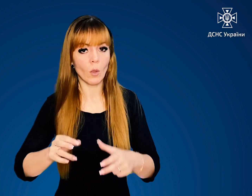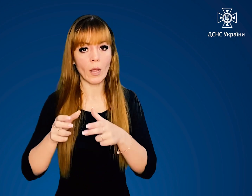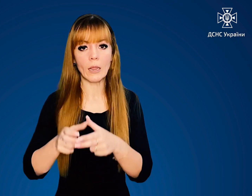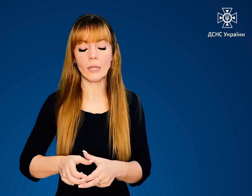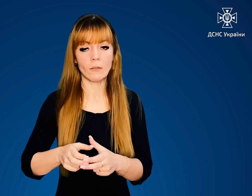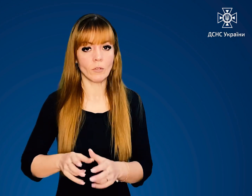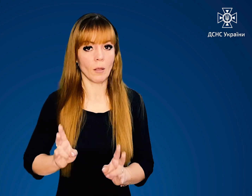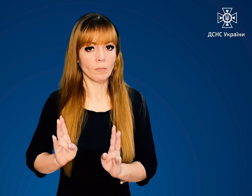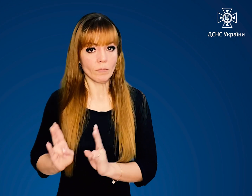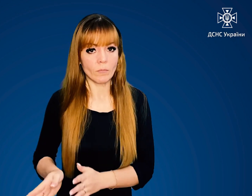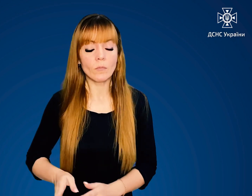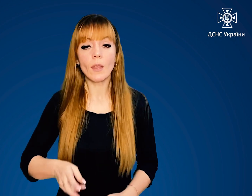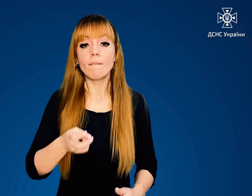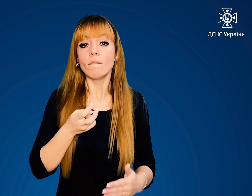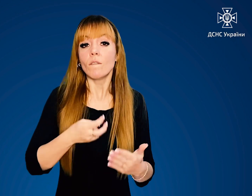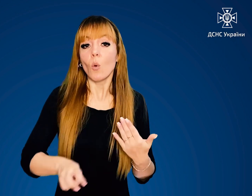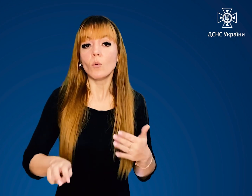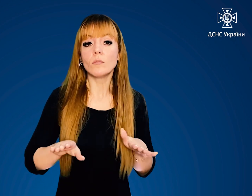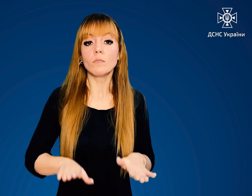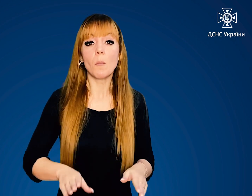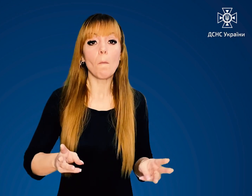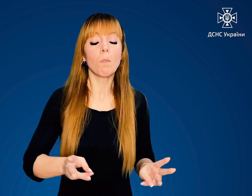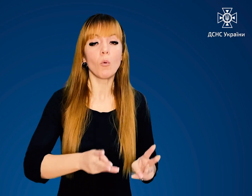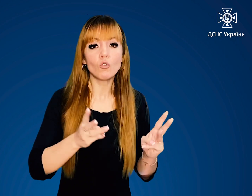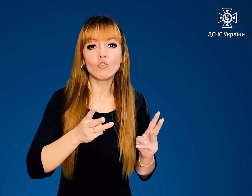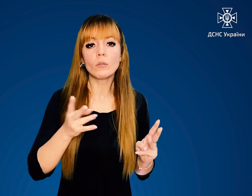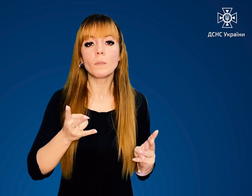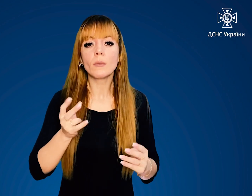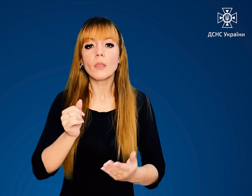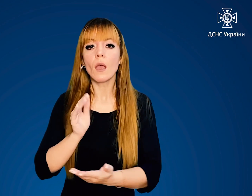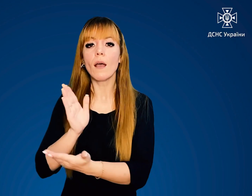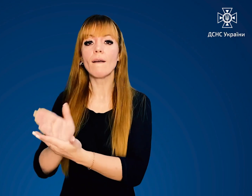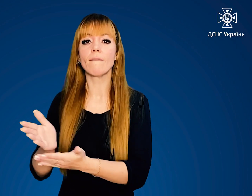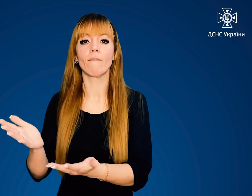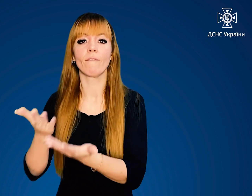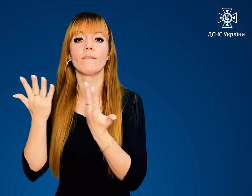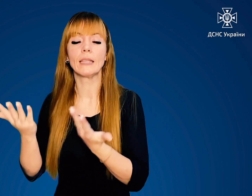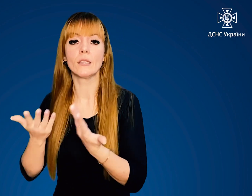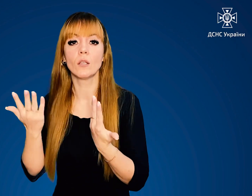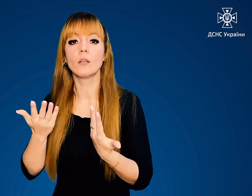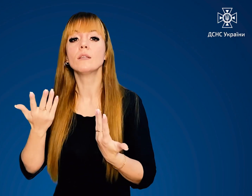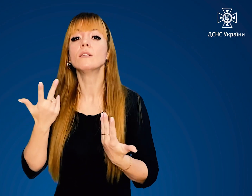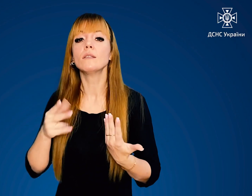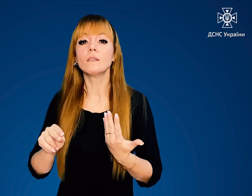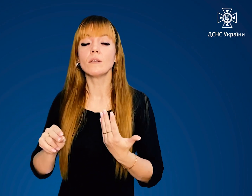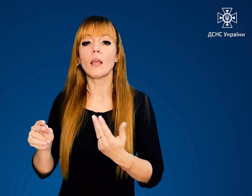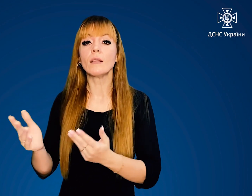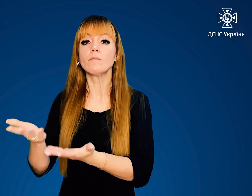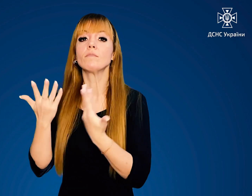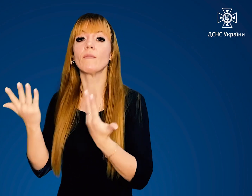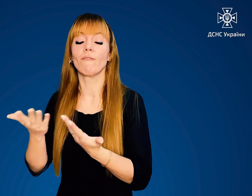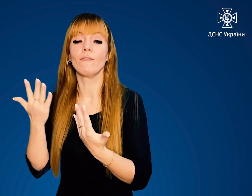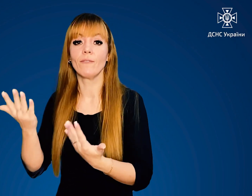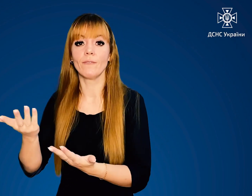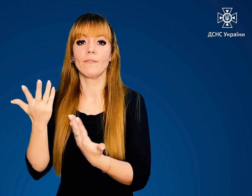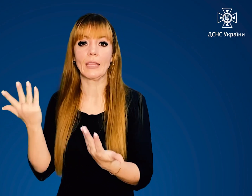Виходити із зони пожежі необхідно в навітряну сторону. Туди, звідки дме вітер.